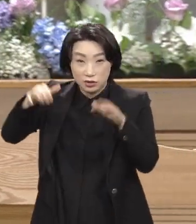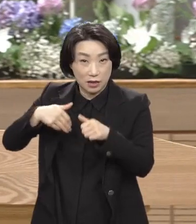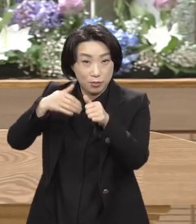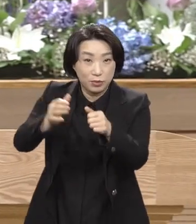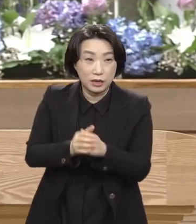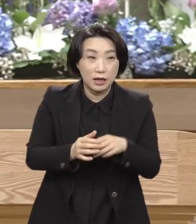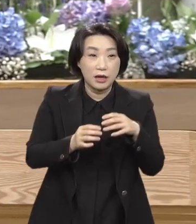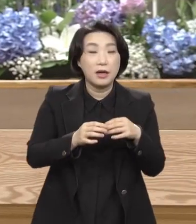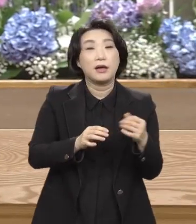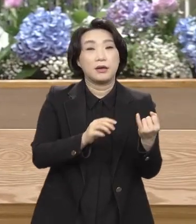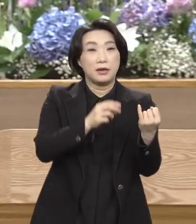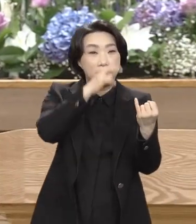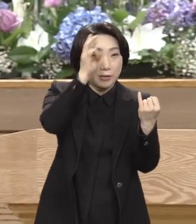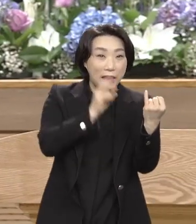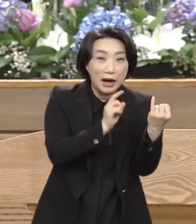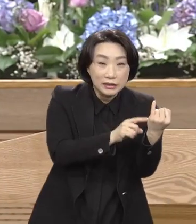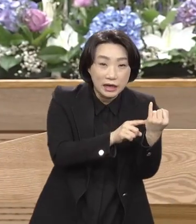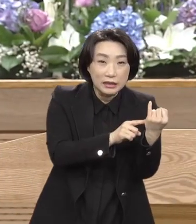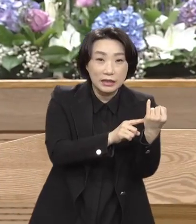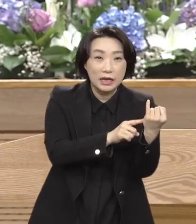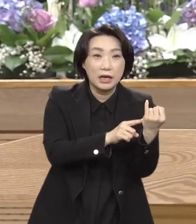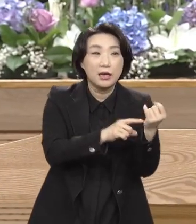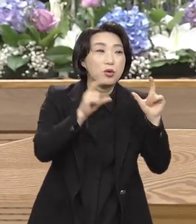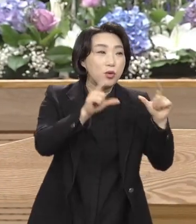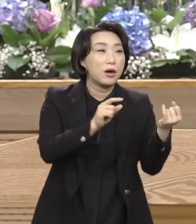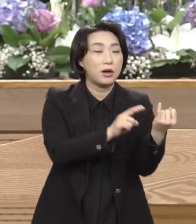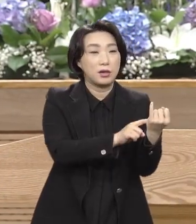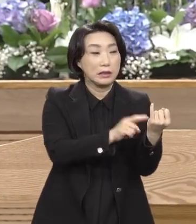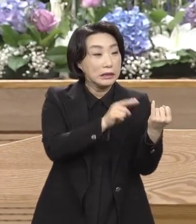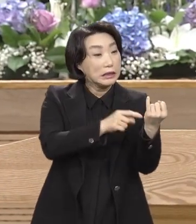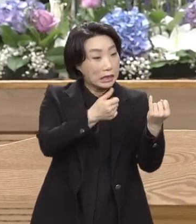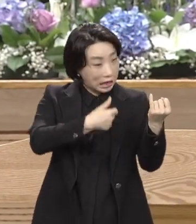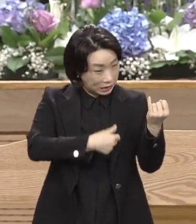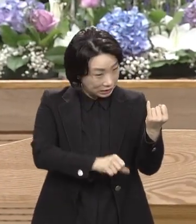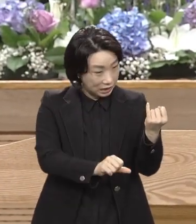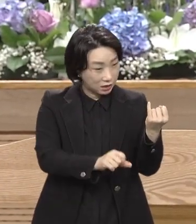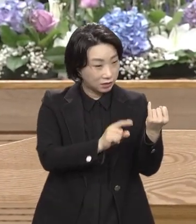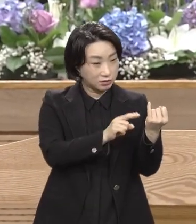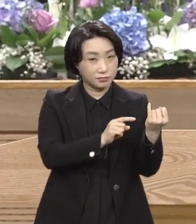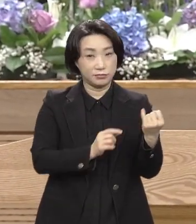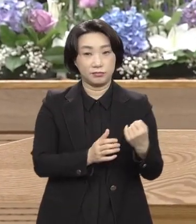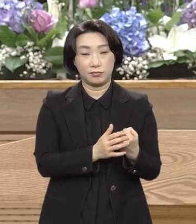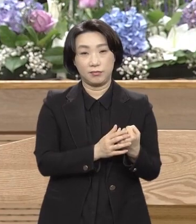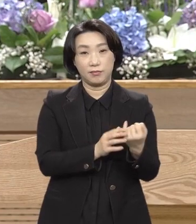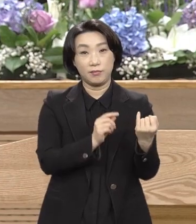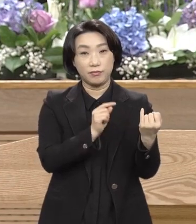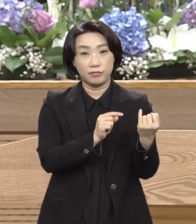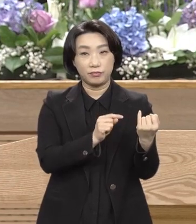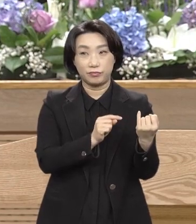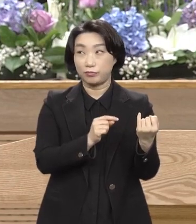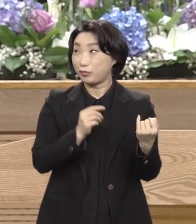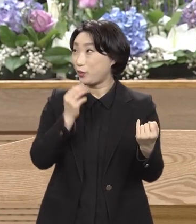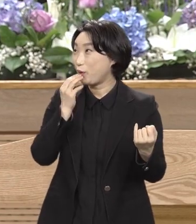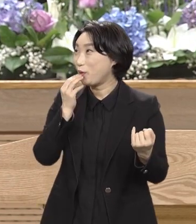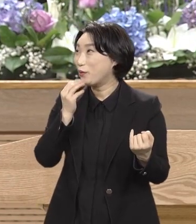너 아들 나라 아니 나는요